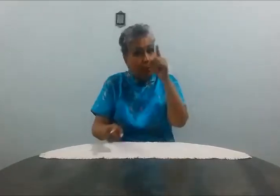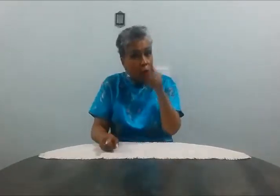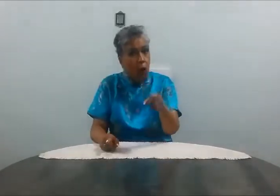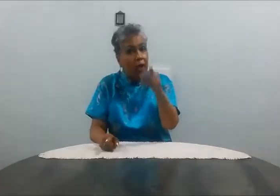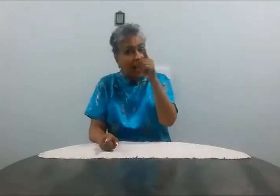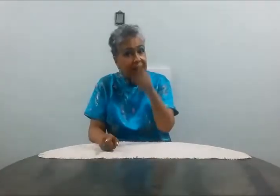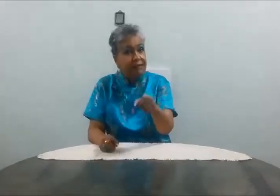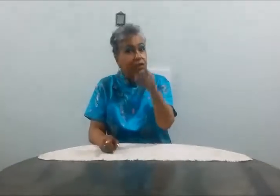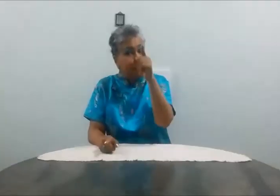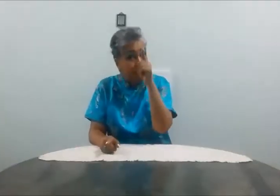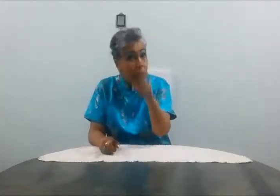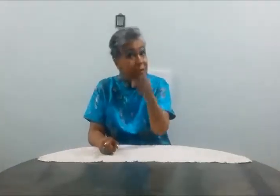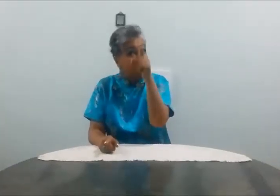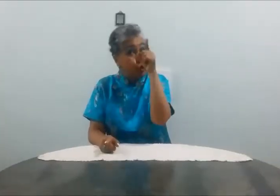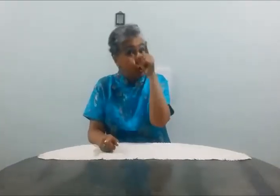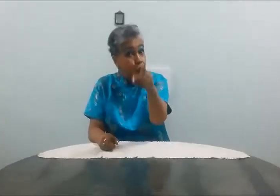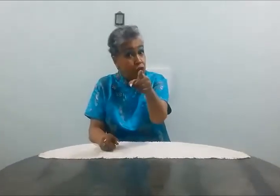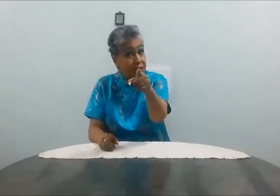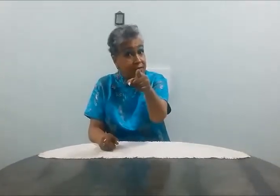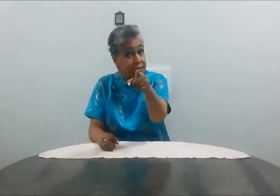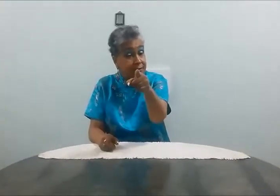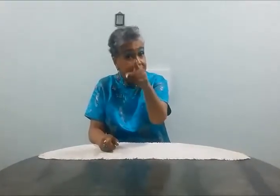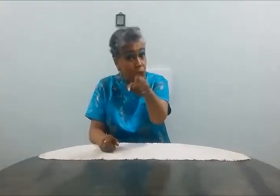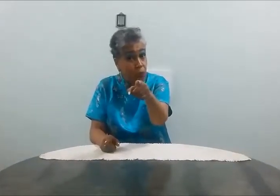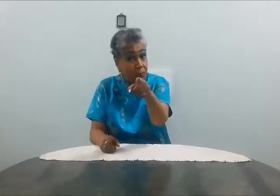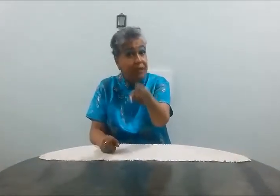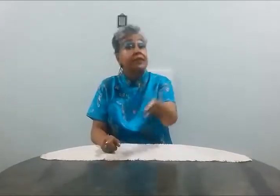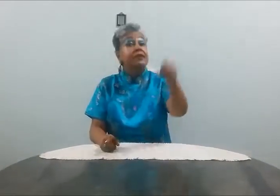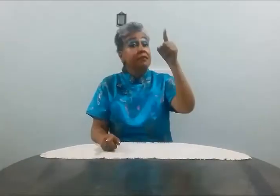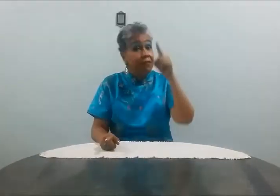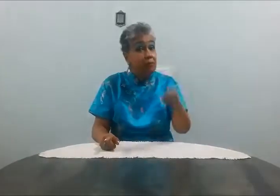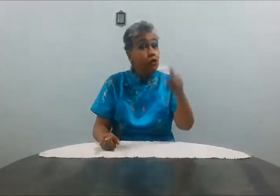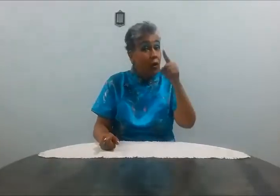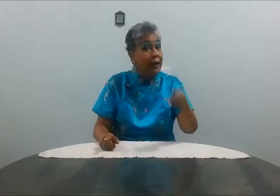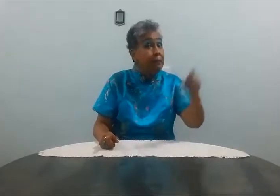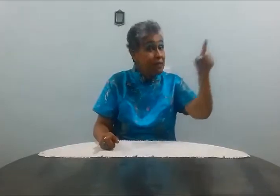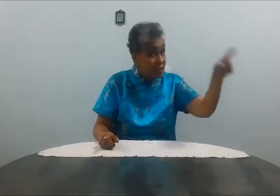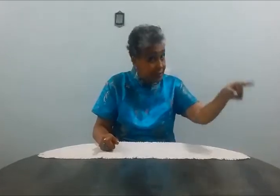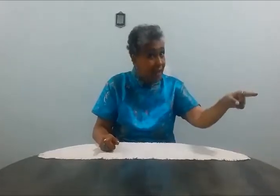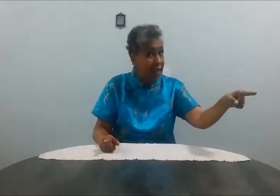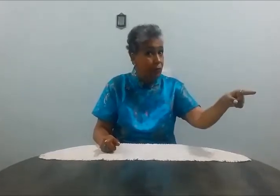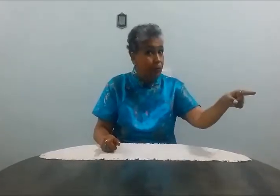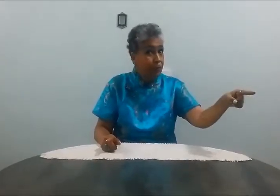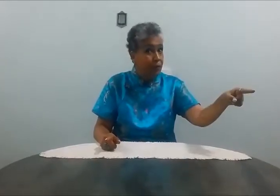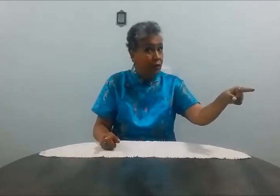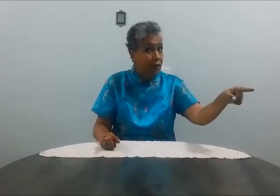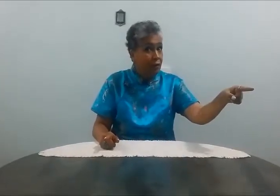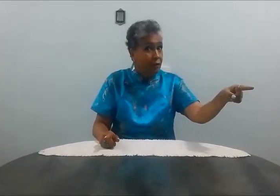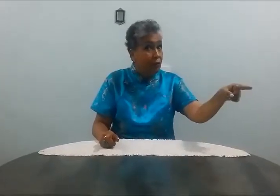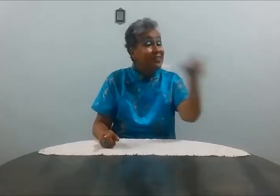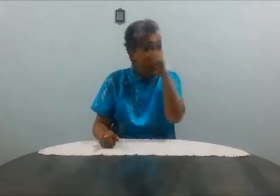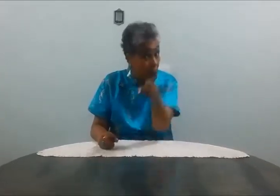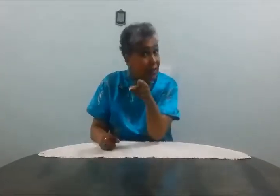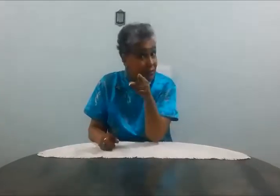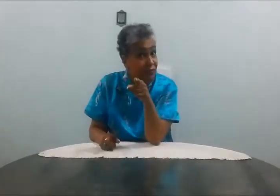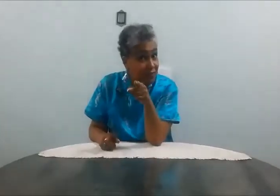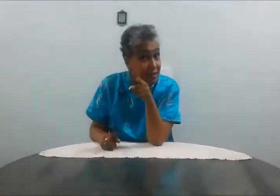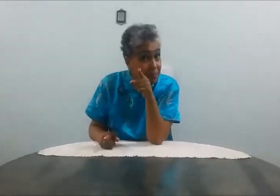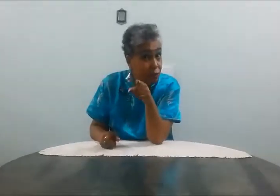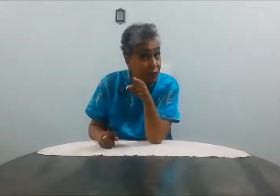vamos colocar, vamos dar um chute desse ciúme e vamos colocar ele pra escanteio. Você aguenta viver sem a pessoa